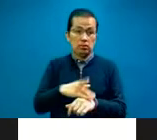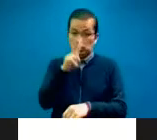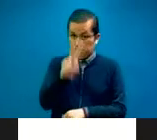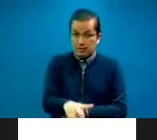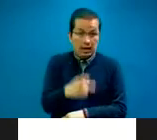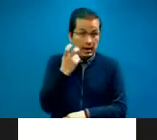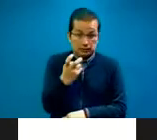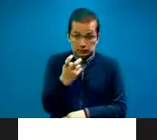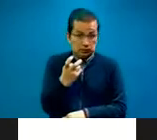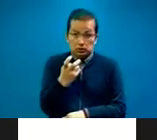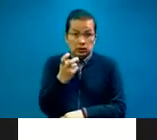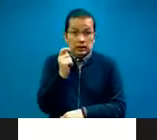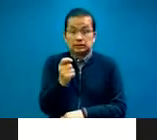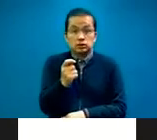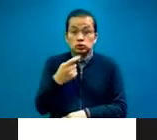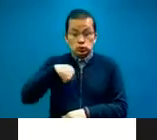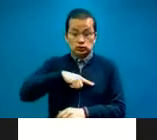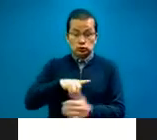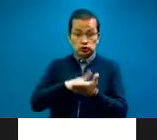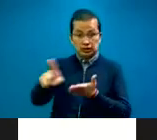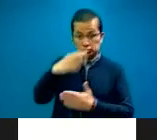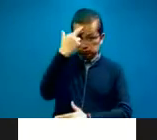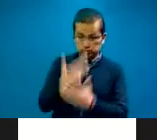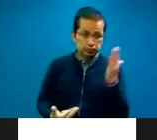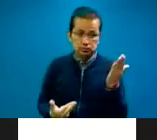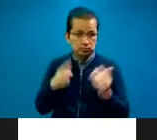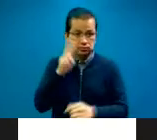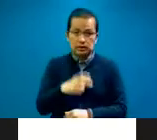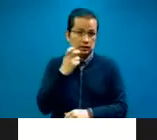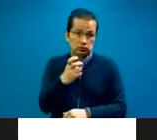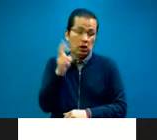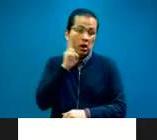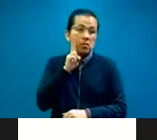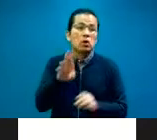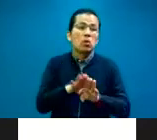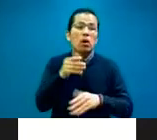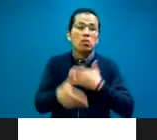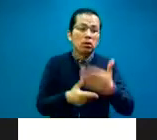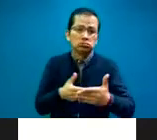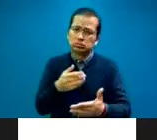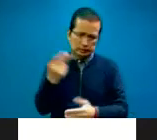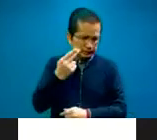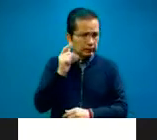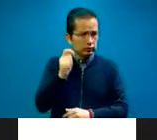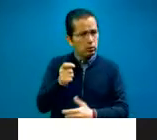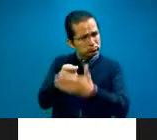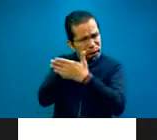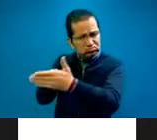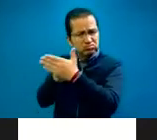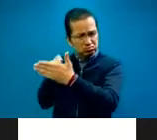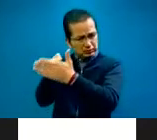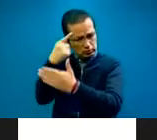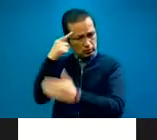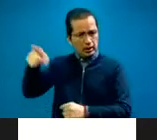categoría y de ese nivel. La Suprema Corte ojalá traiga el caso. Entonces, que nos apoyen haciendo presión, sobre todo, para que